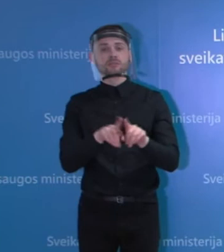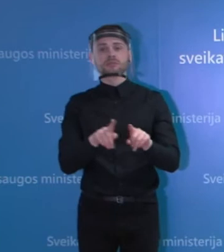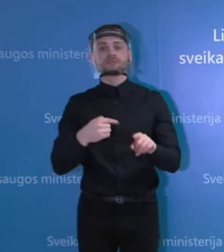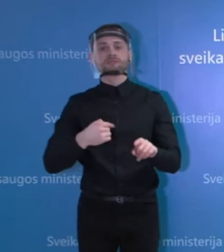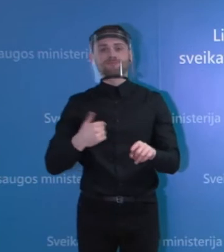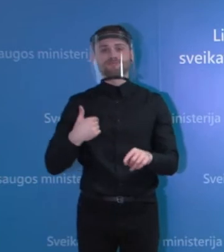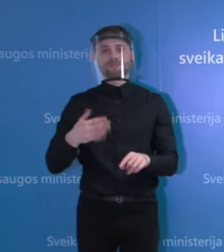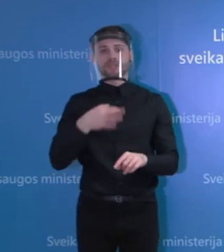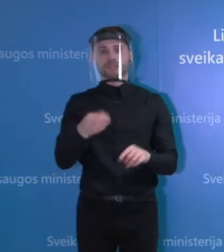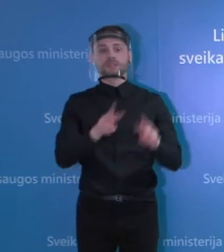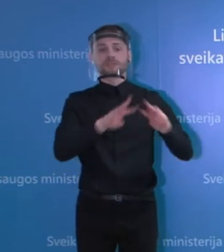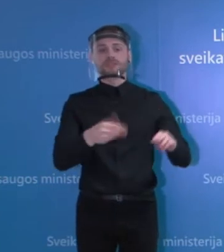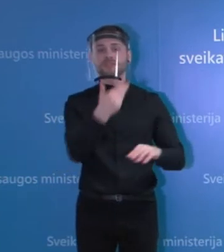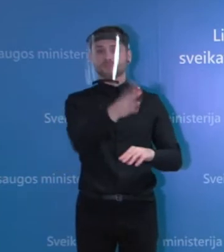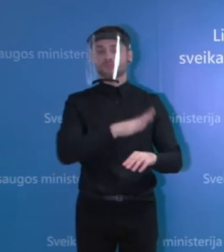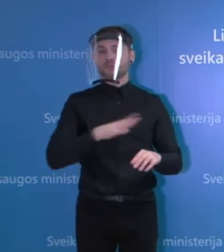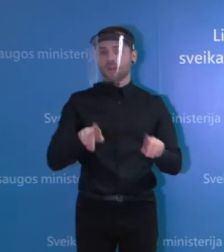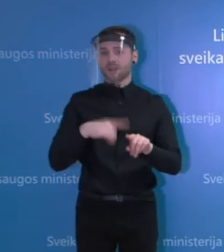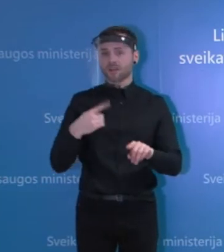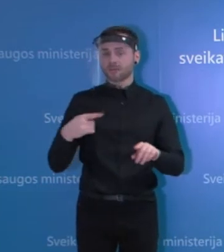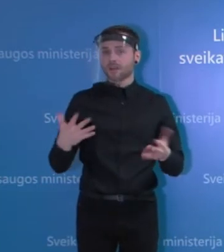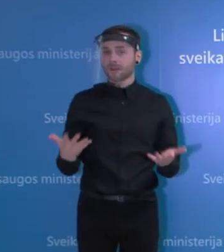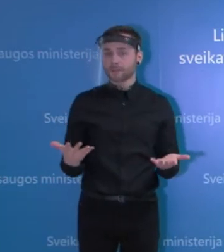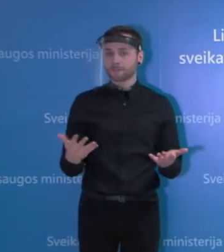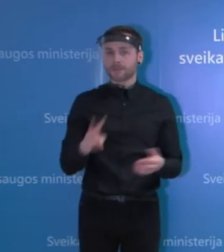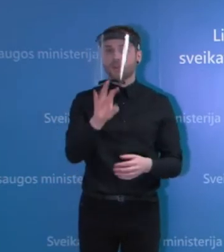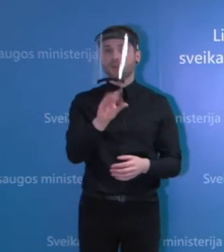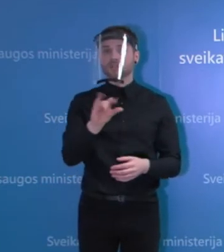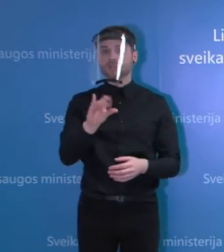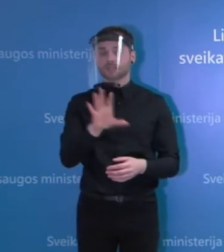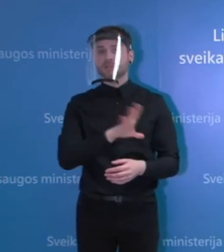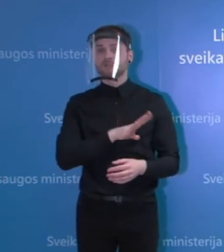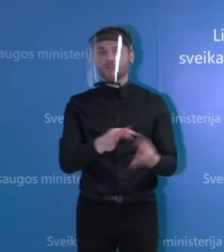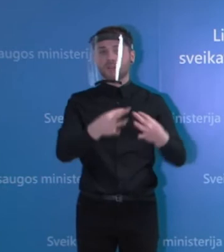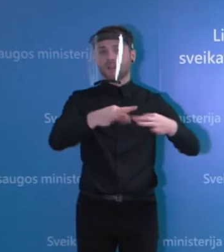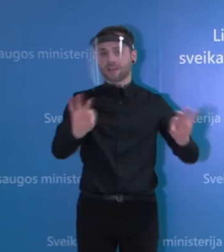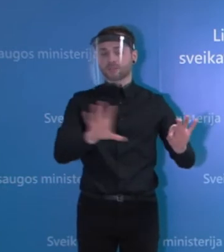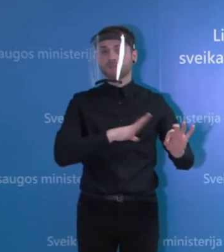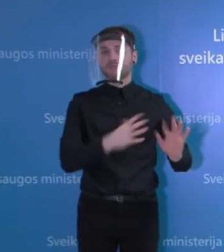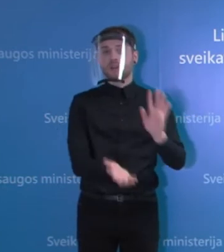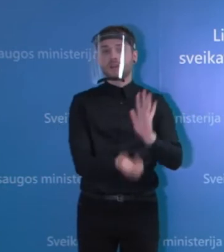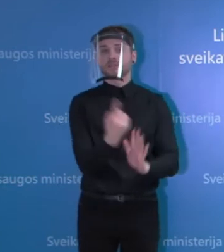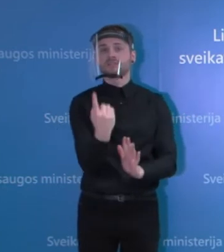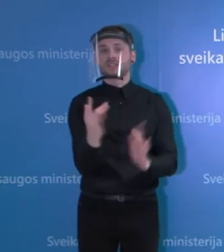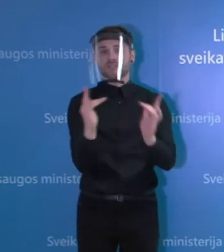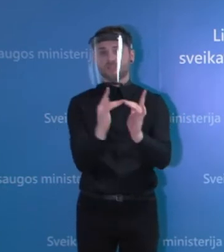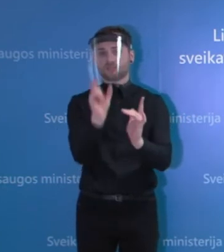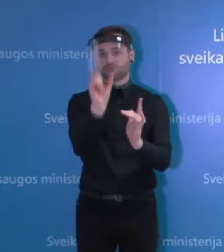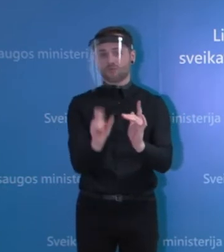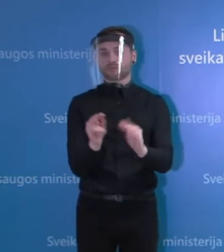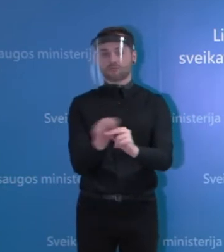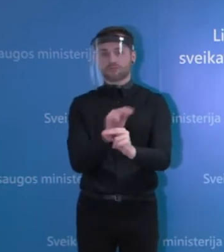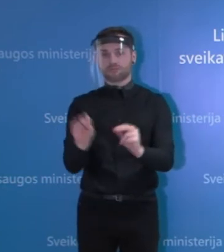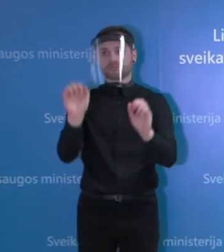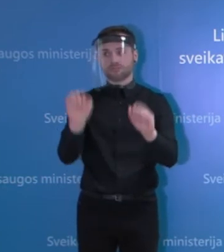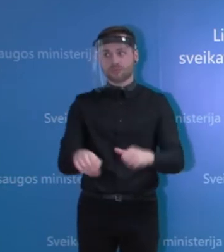ką tik ministras sakė, kad šis gospisas turėjo leidimą gyginos pasą vienai lovai, vienam pacientui. Taip